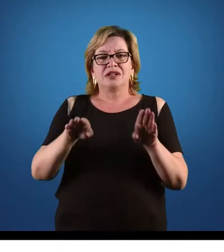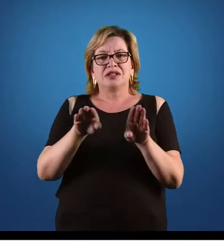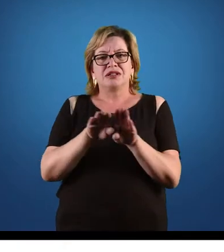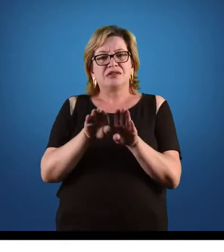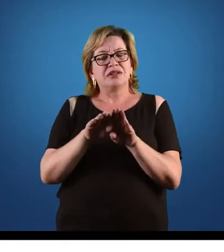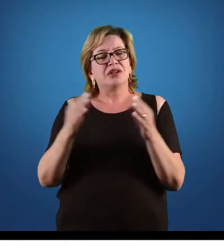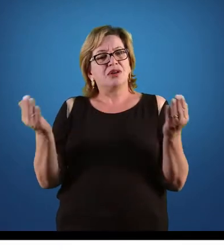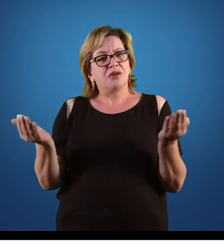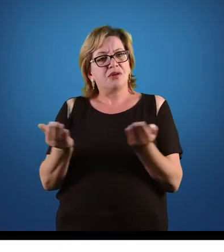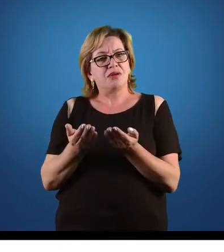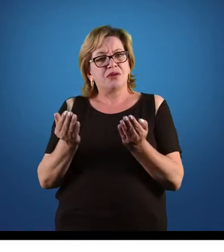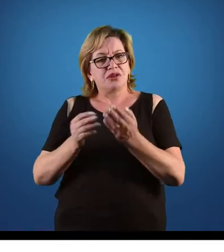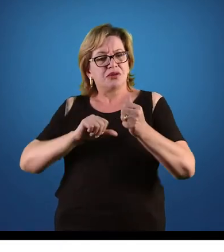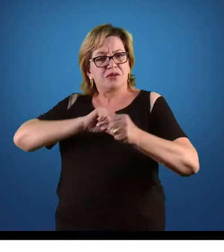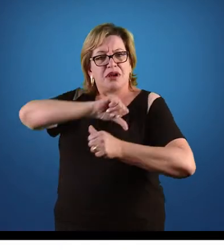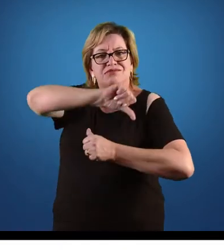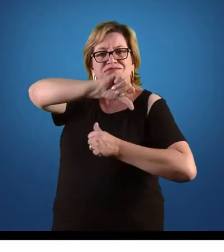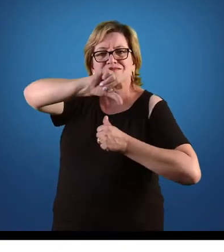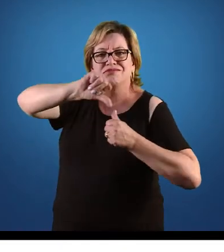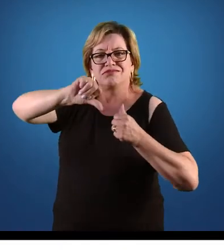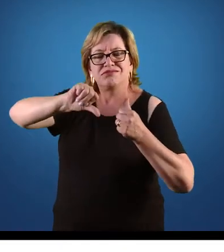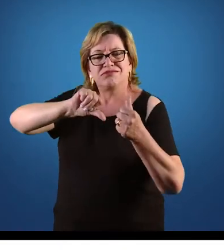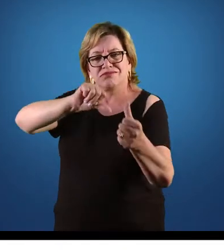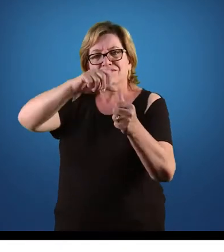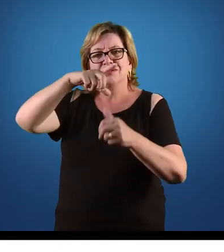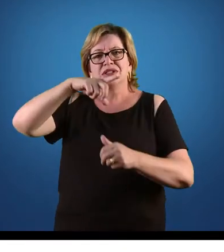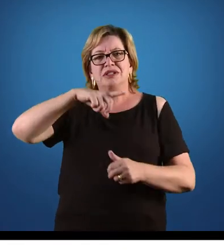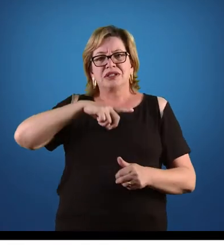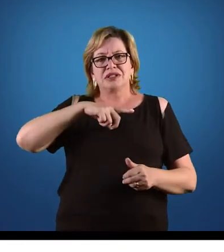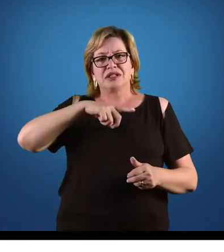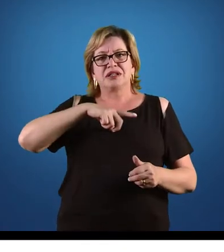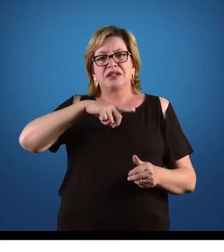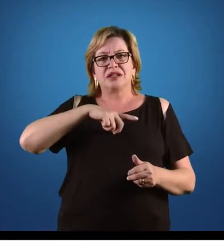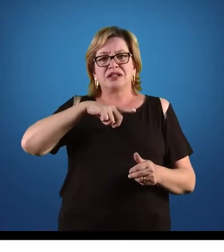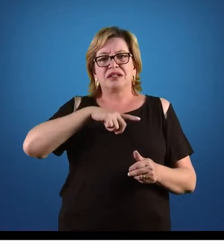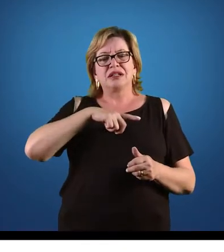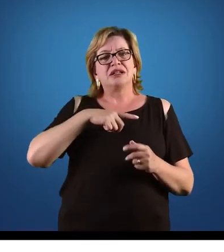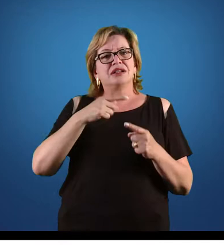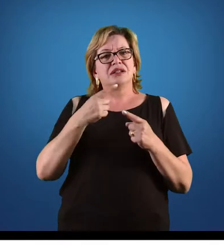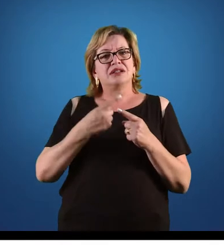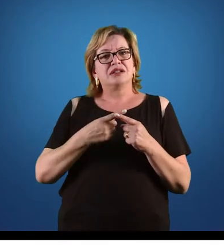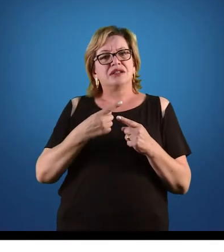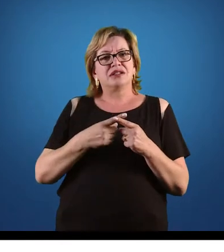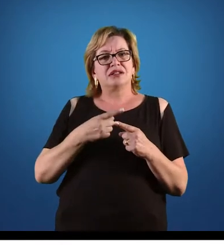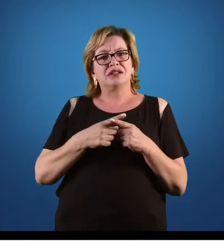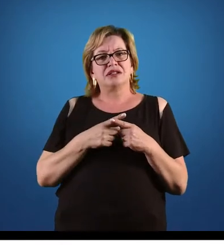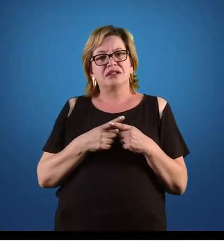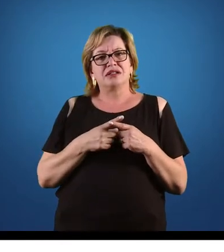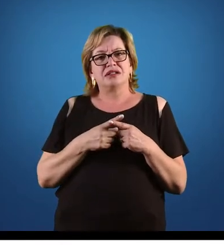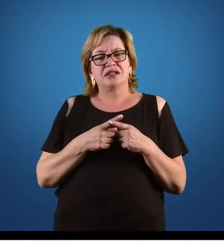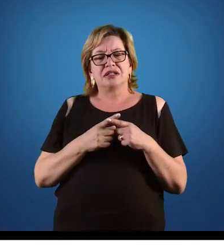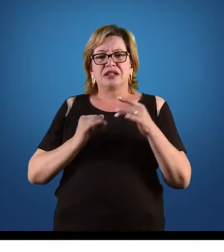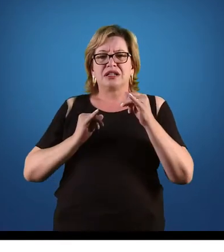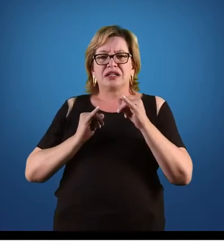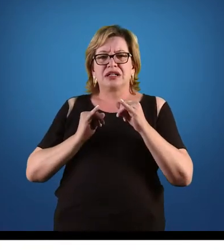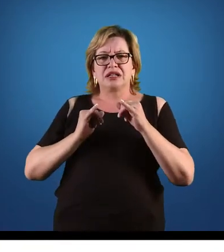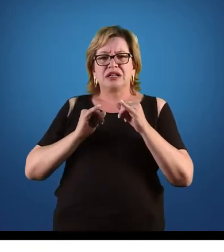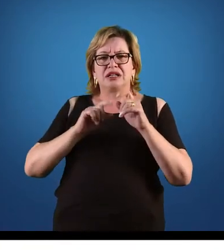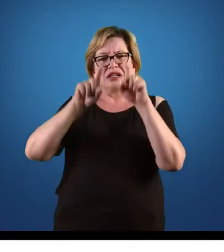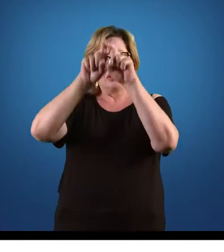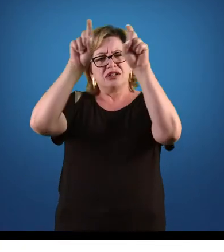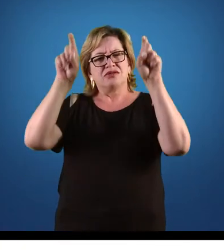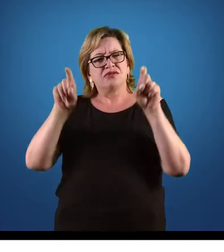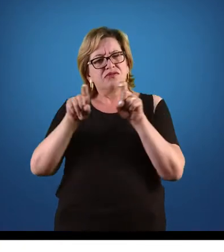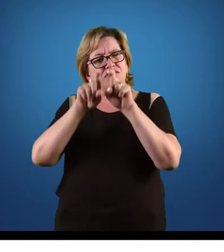hoje, com essa transformação que nós temos em razão da informática, da